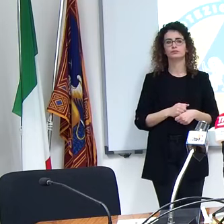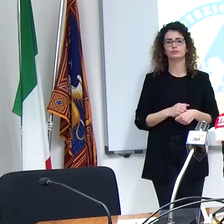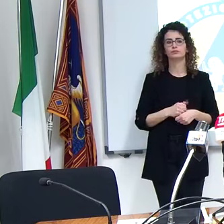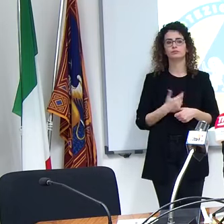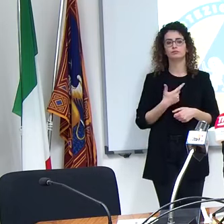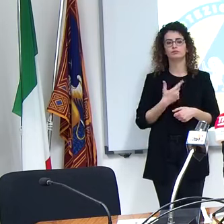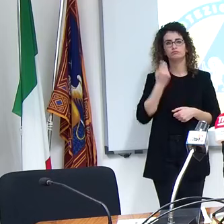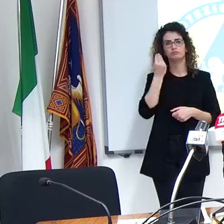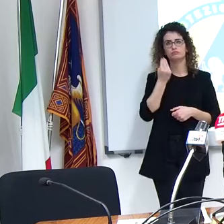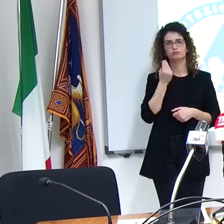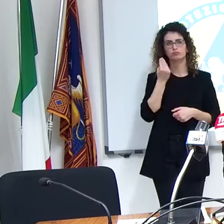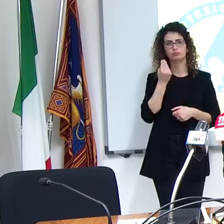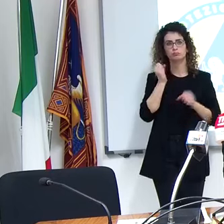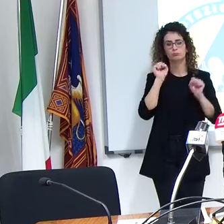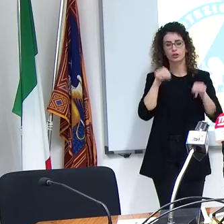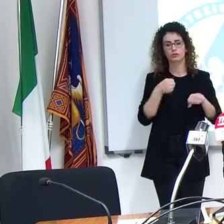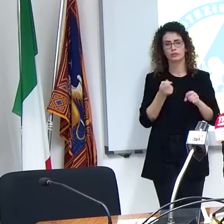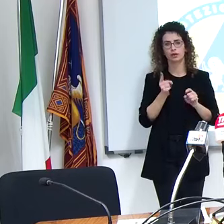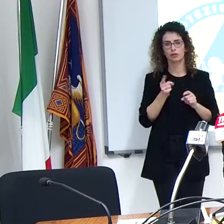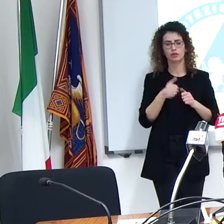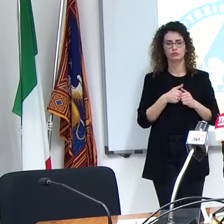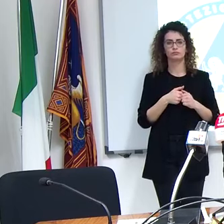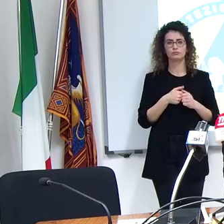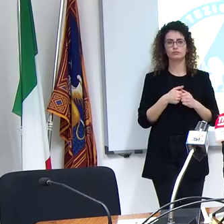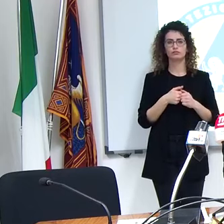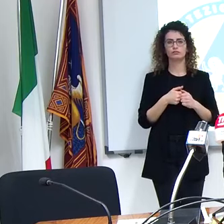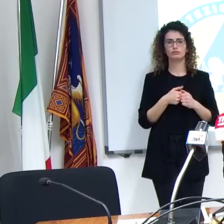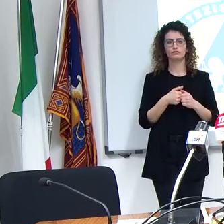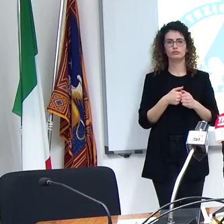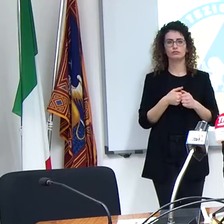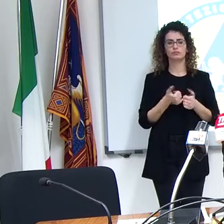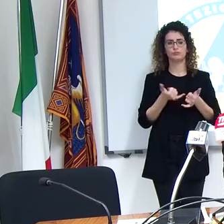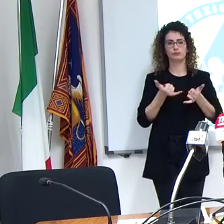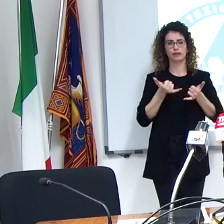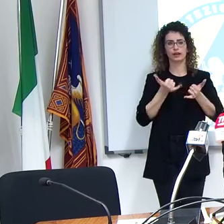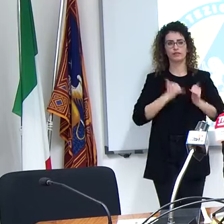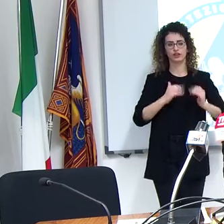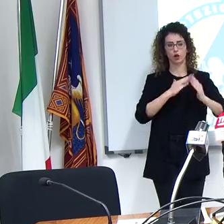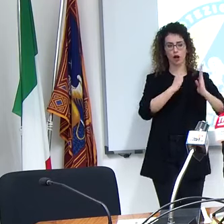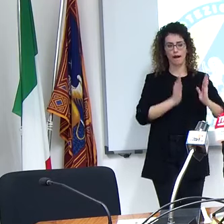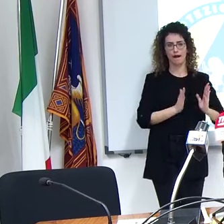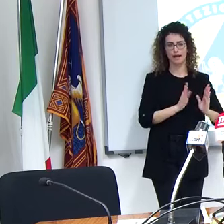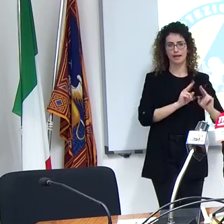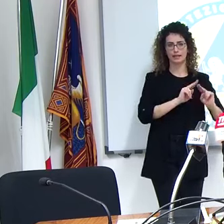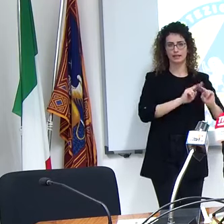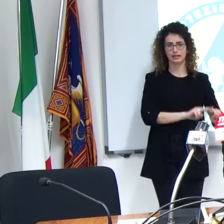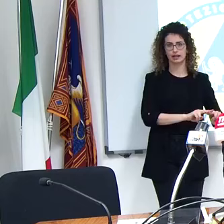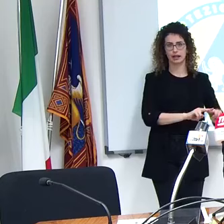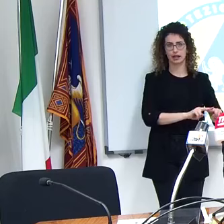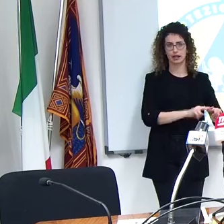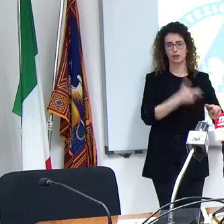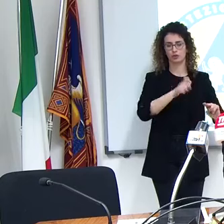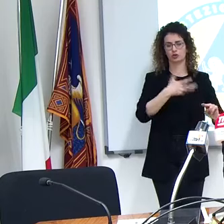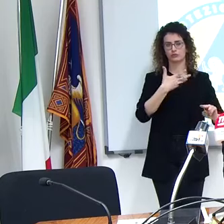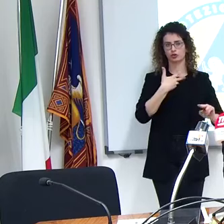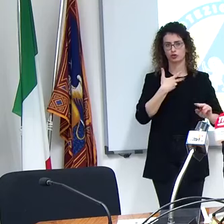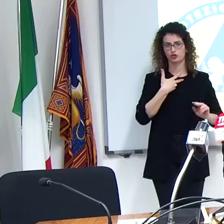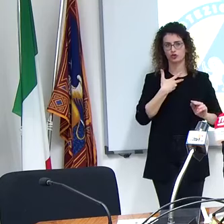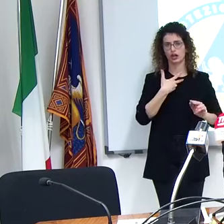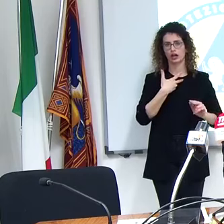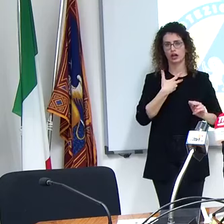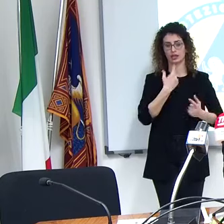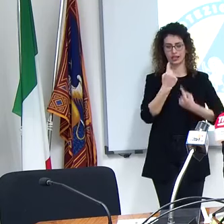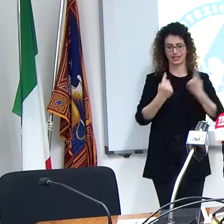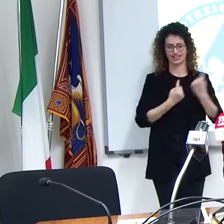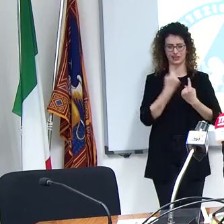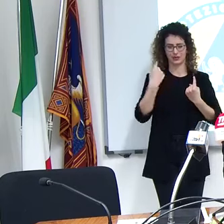ipotesi dice se lo tengo a casa perché effettivamente se c'è questo problema preferirei